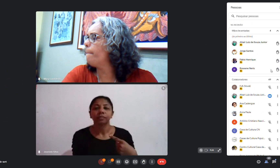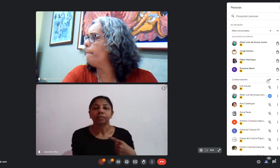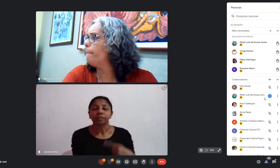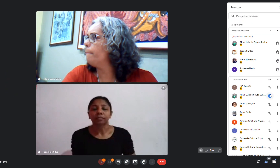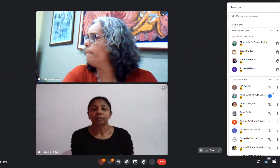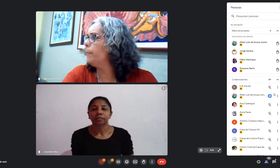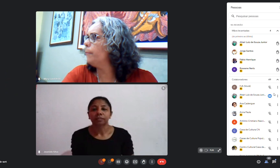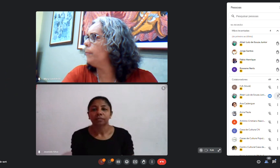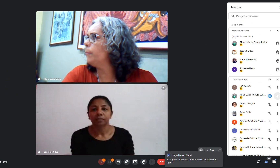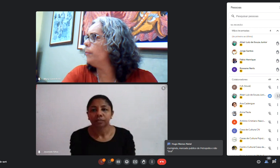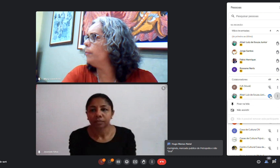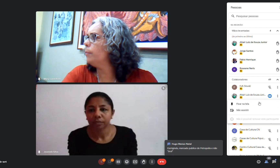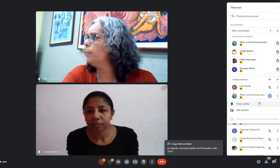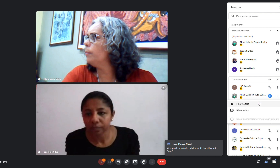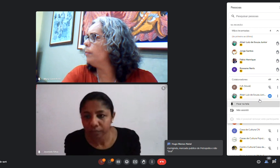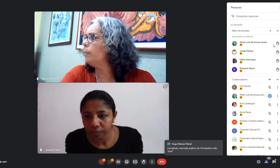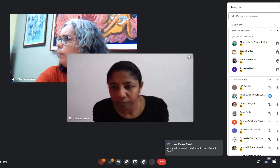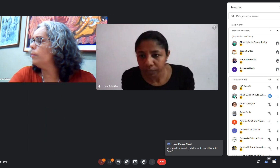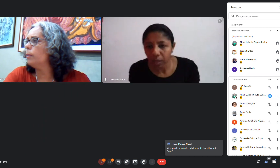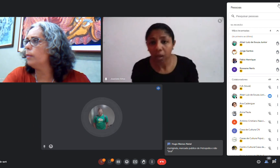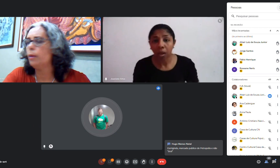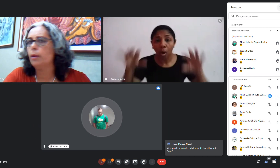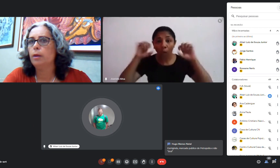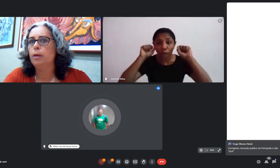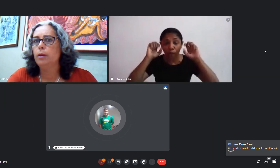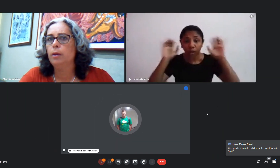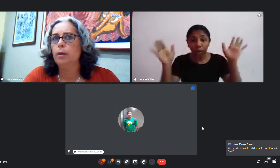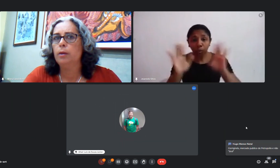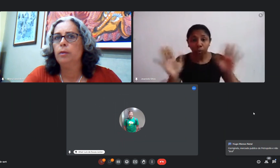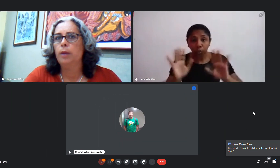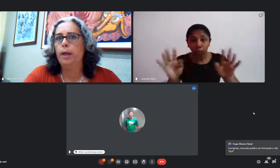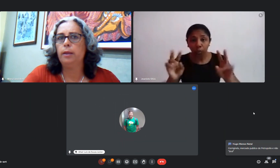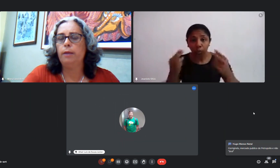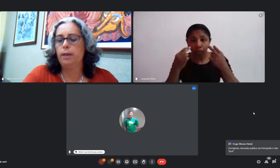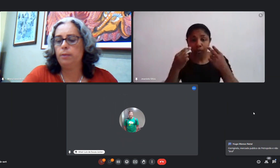opa estão me ouvindo só dar um ok para ver se